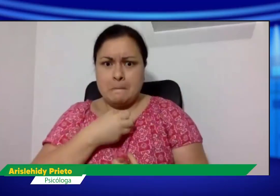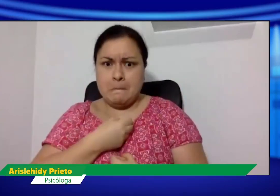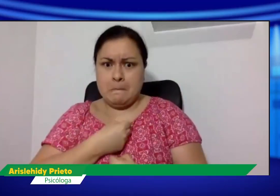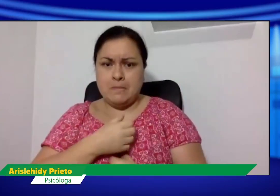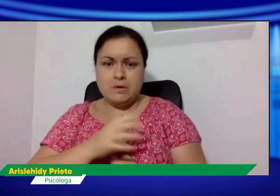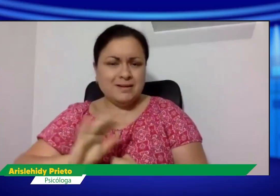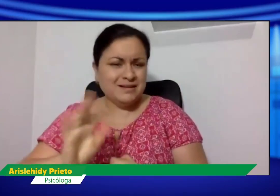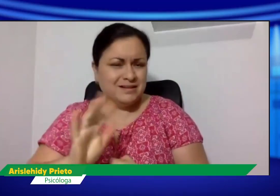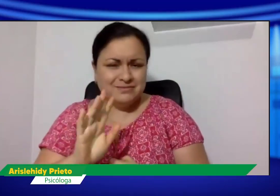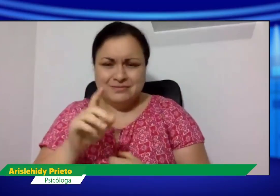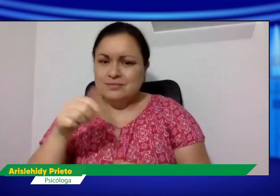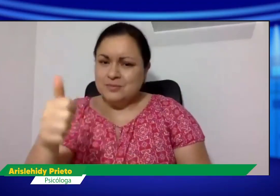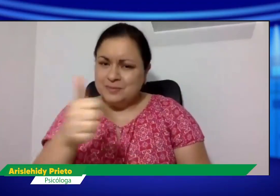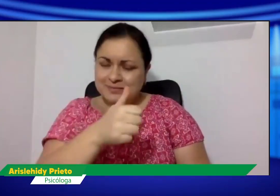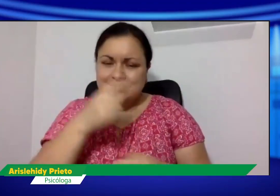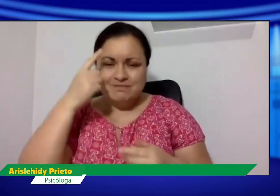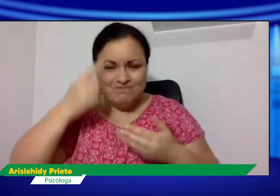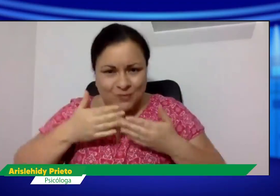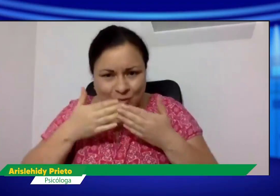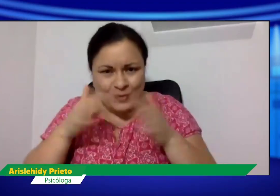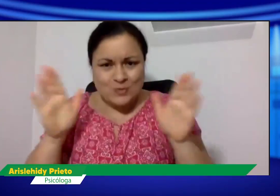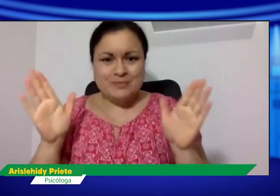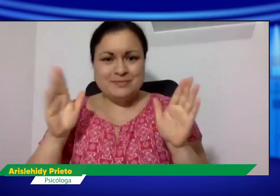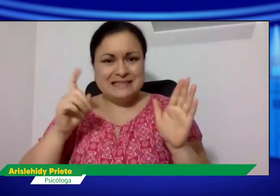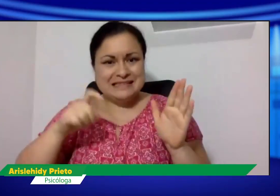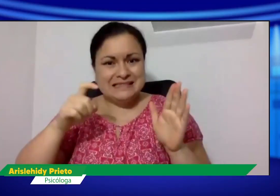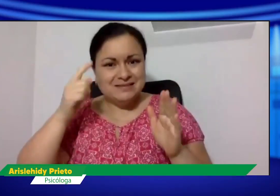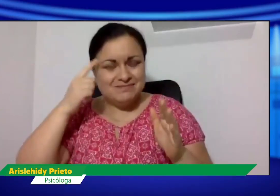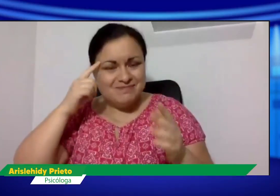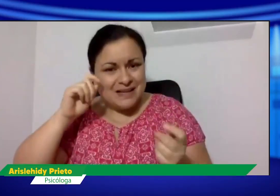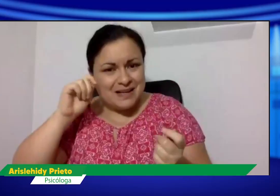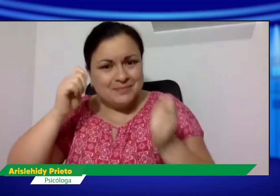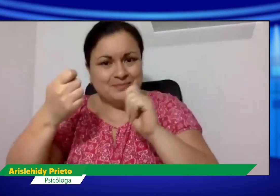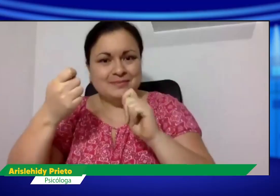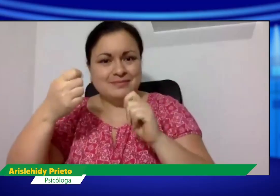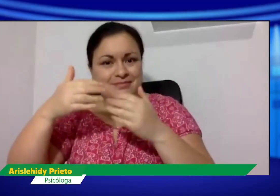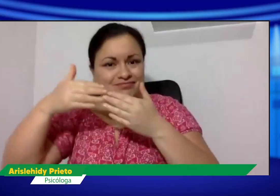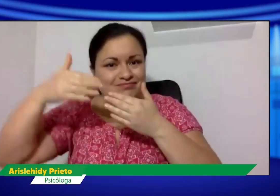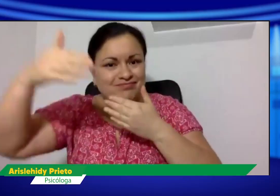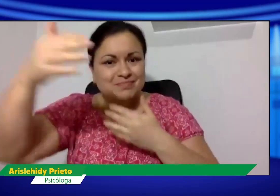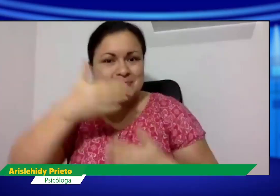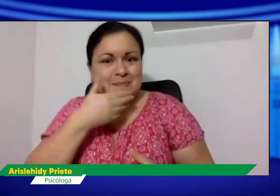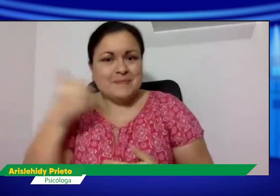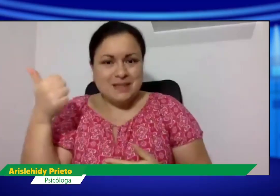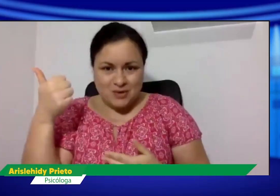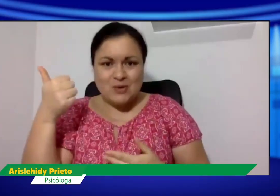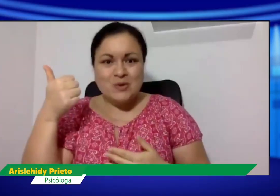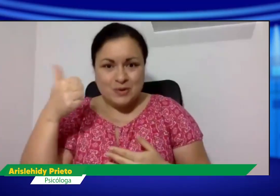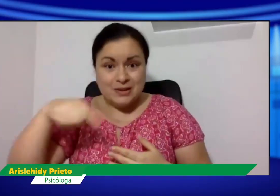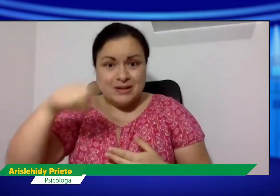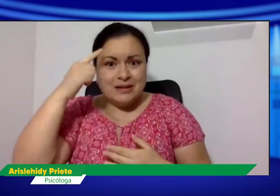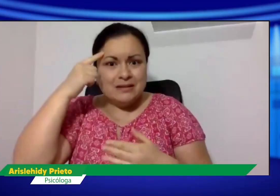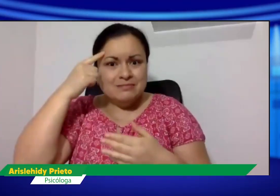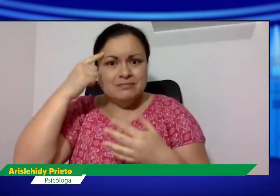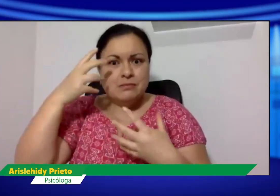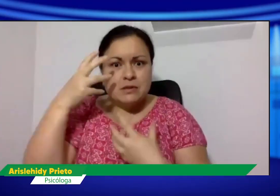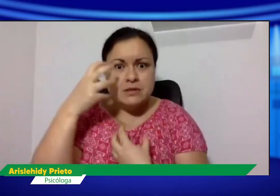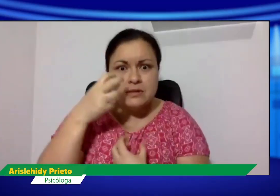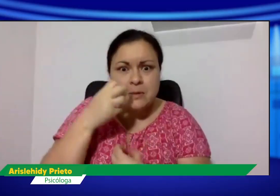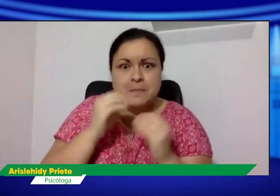abrumados, no se lo aguanten, busquen una estrategia para sacarlo, para hacer ese cambio, creo que es mejor para